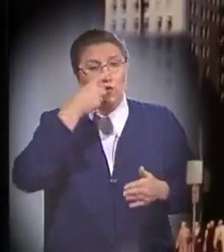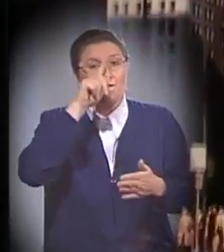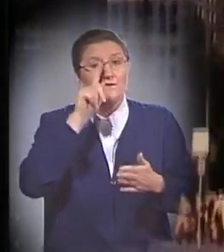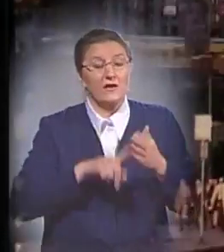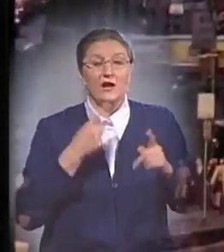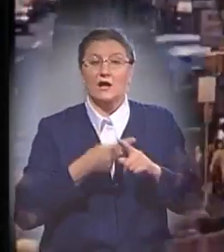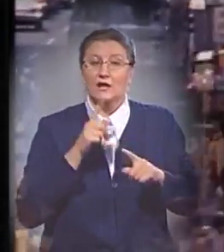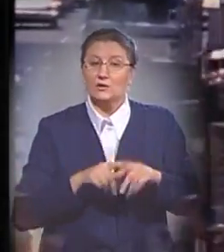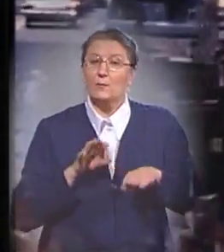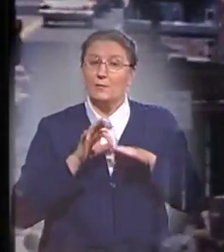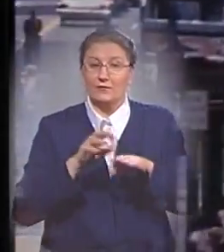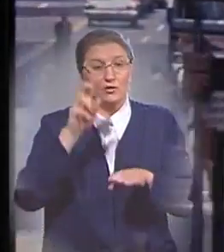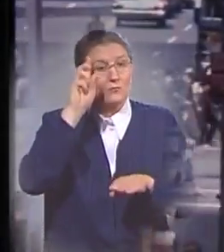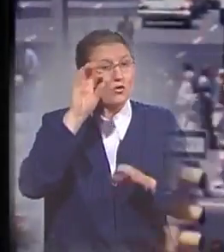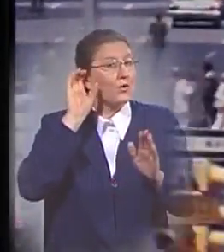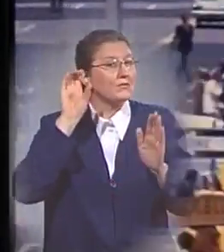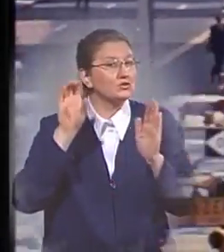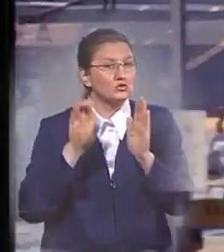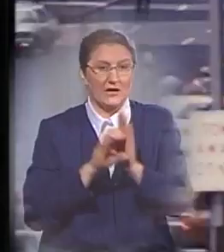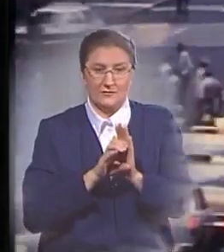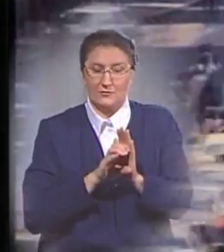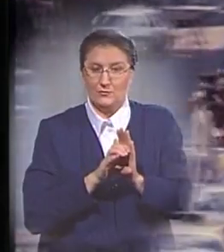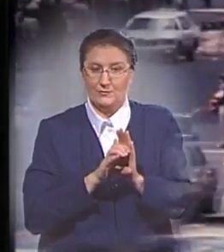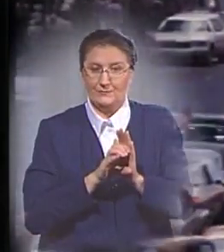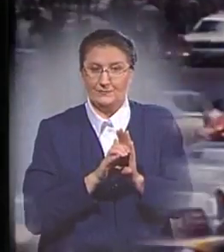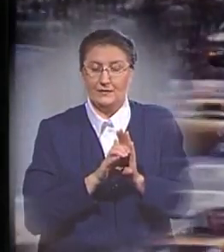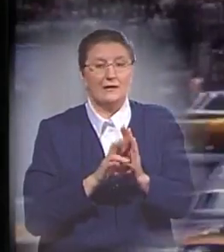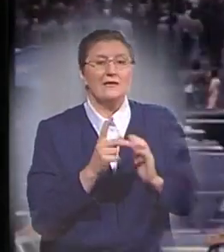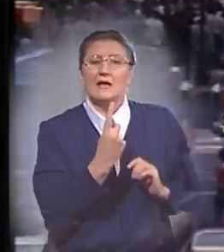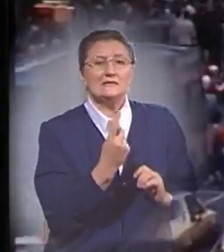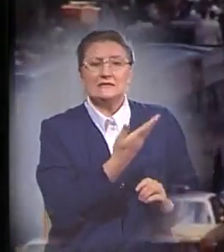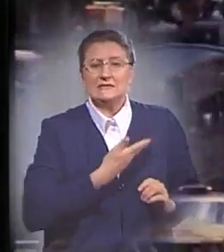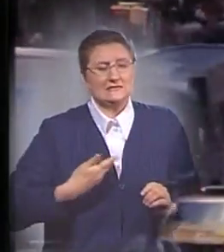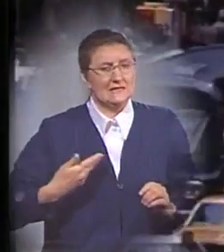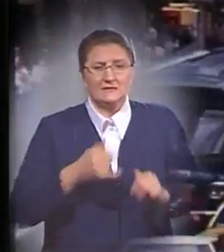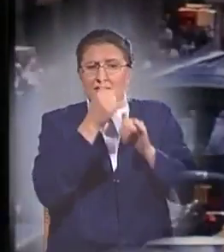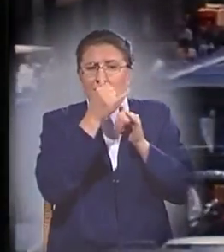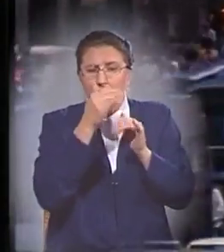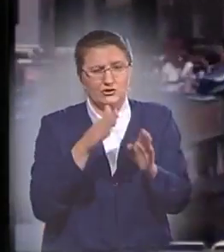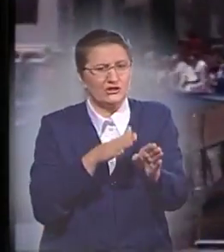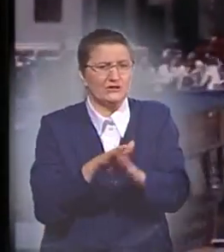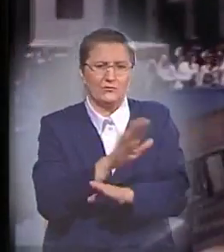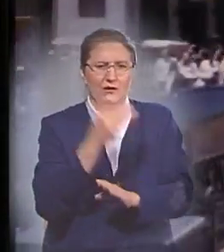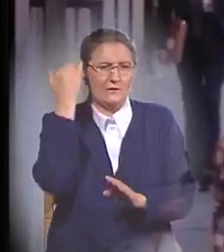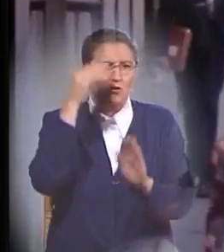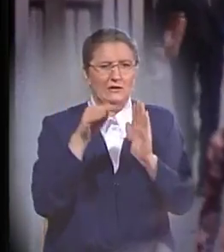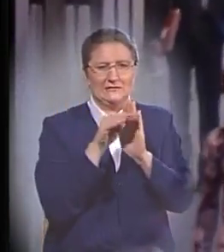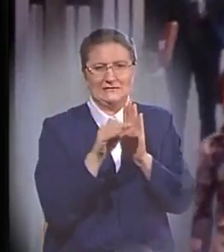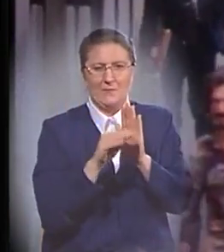которая приводит к Богу послушанию. Ни один из нас целиком не соблюдает Его заповеди. Все мы